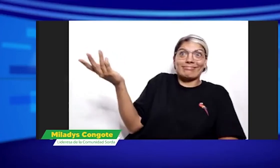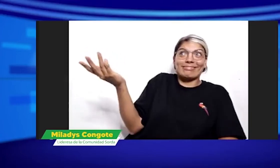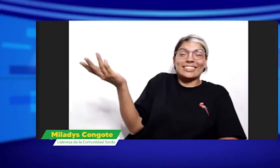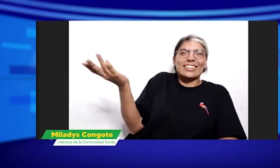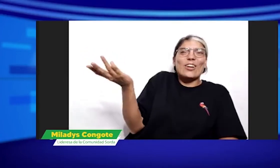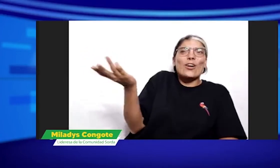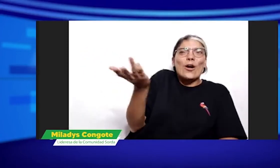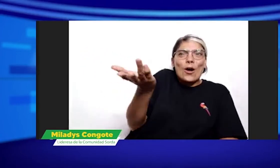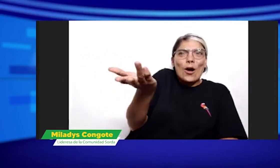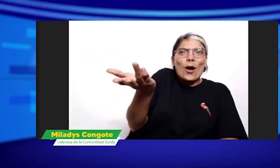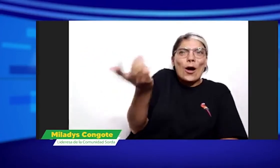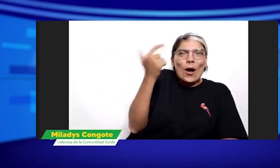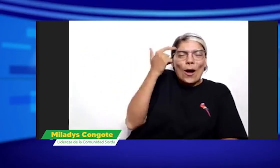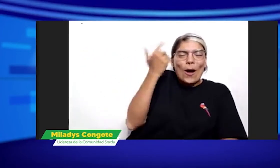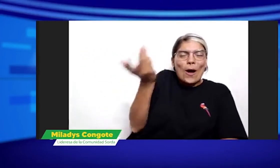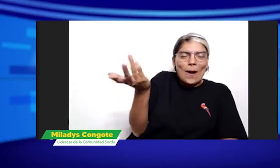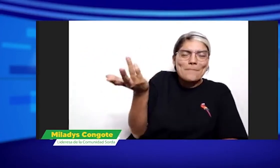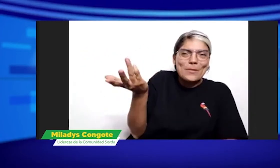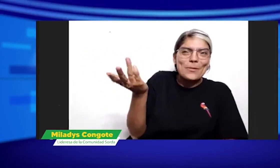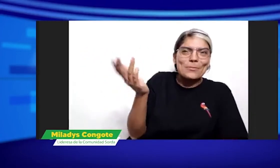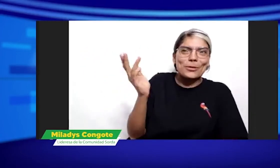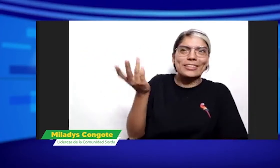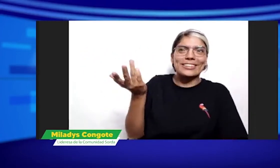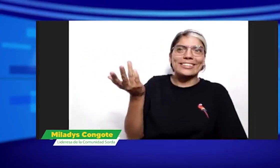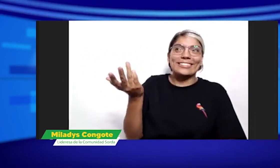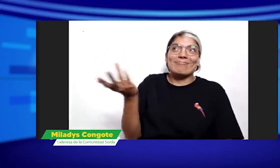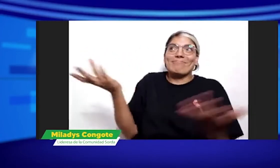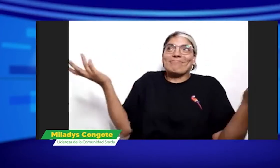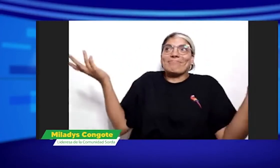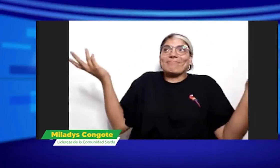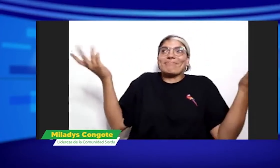robando nuestro patrimonio cómo lo podemos pensar